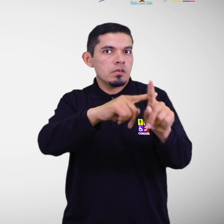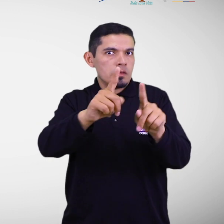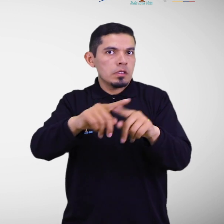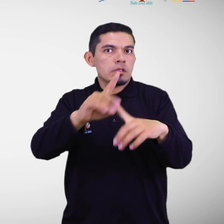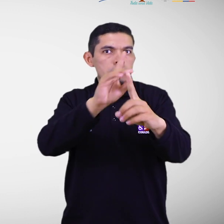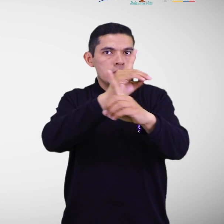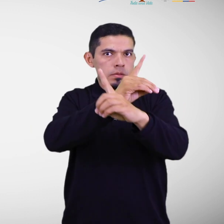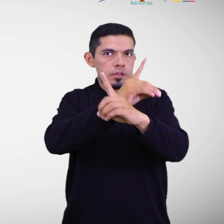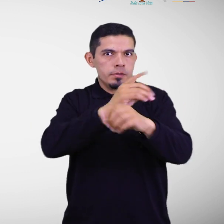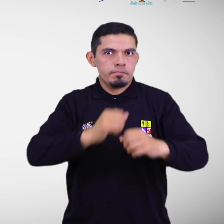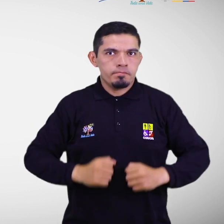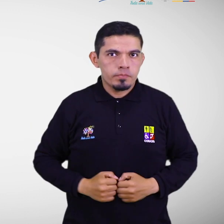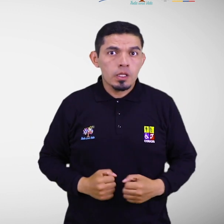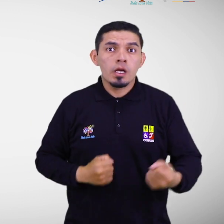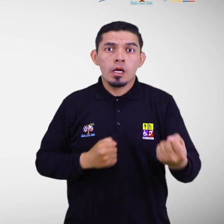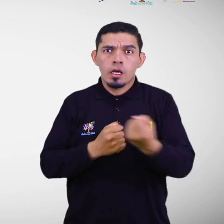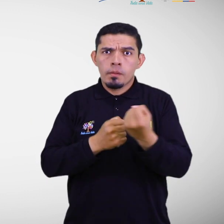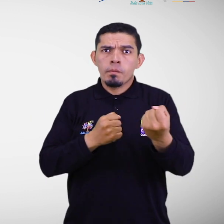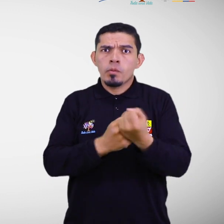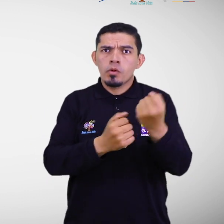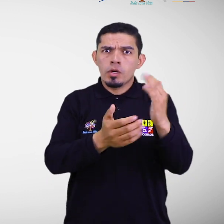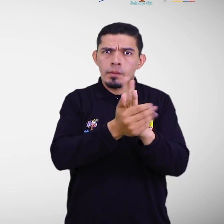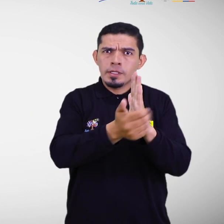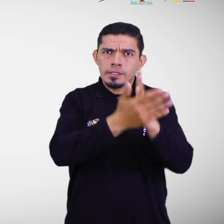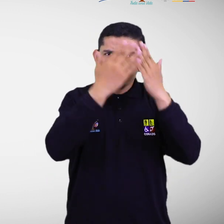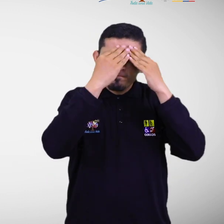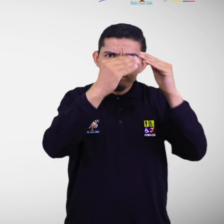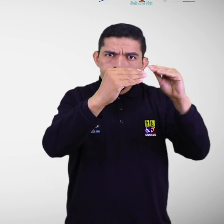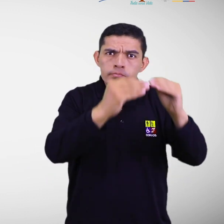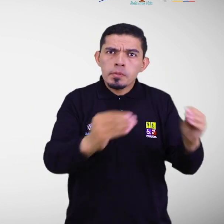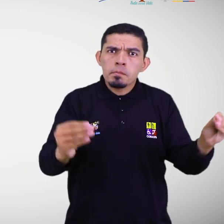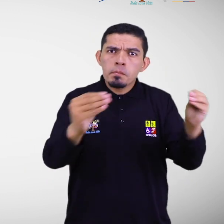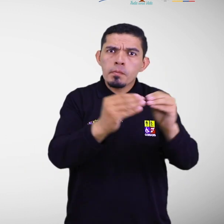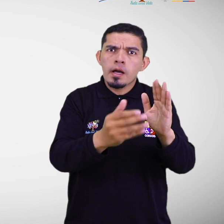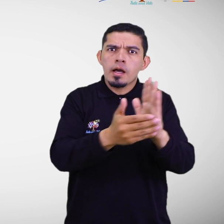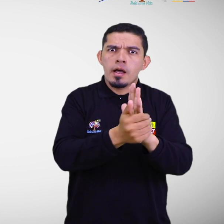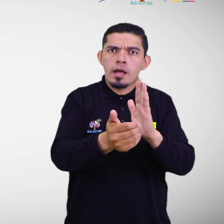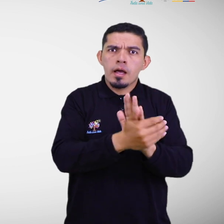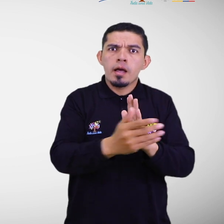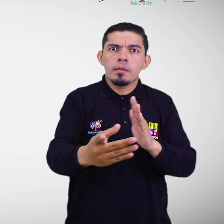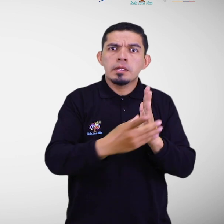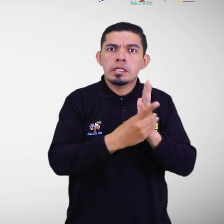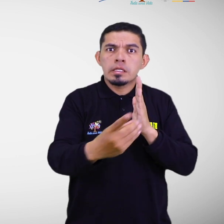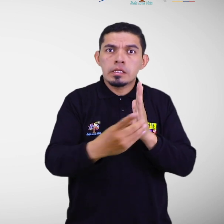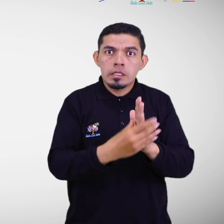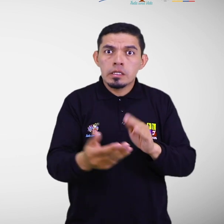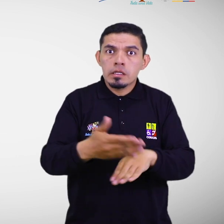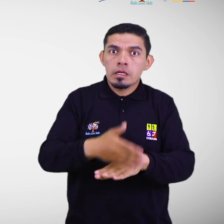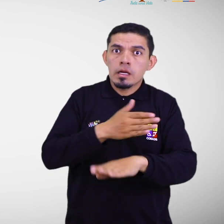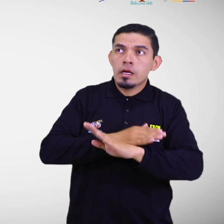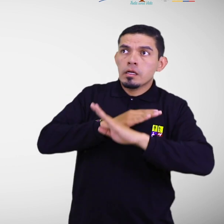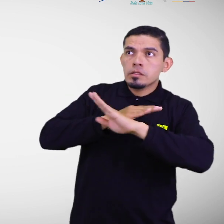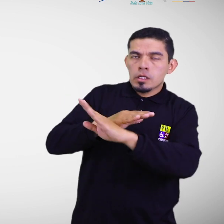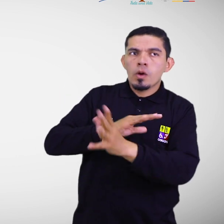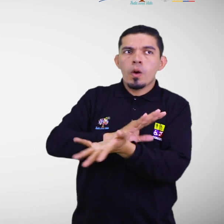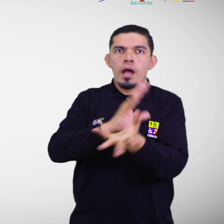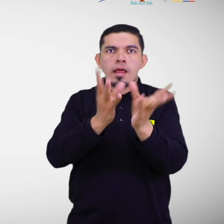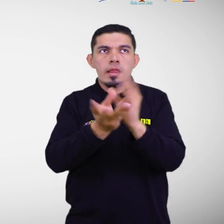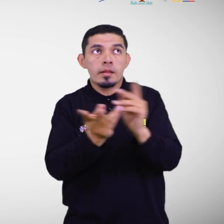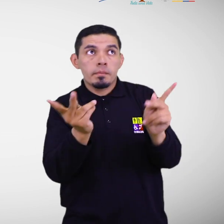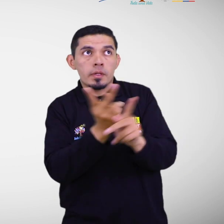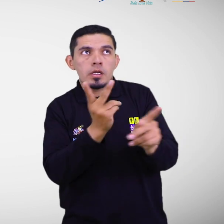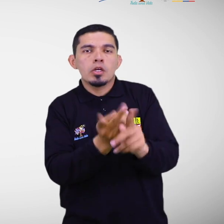El fortalecimiento de capacidades incrementa las habilidades y destrezas para anticiparse o adaptarse a los riesgos y